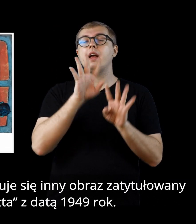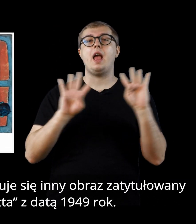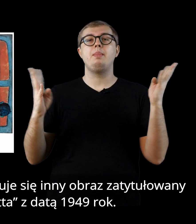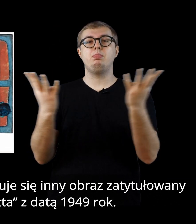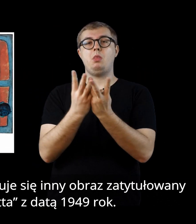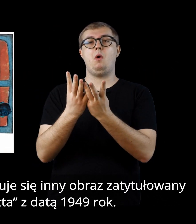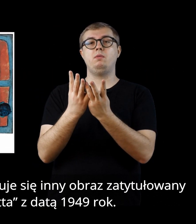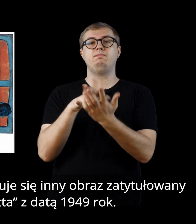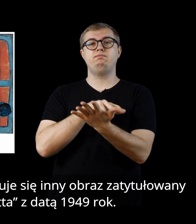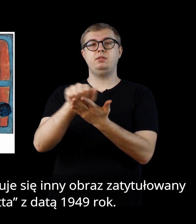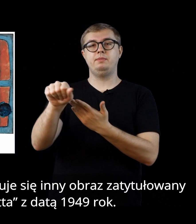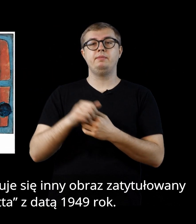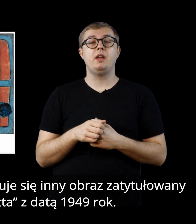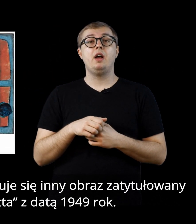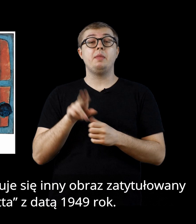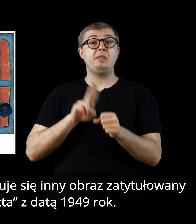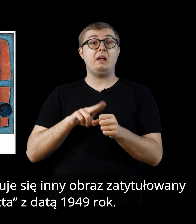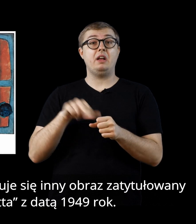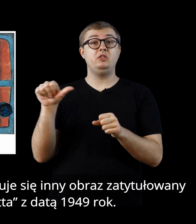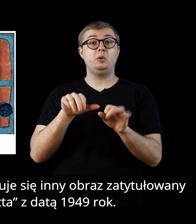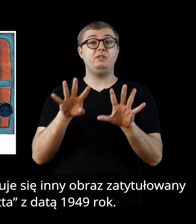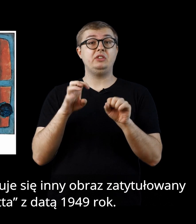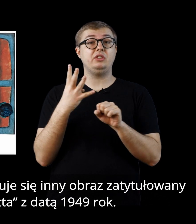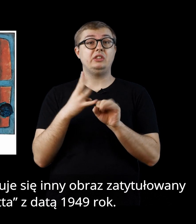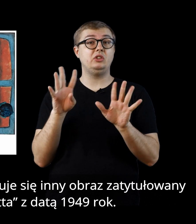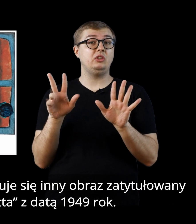Likwidacja getta, z datą 1949 rok.